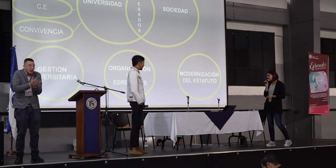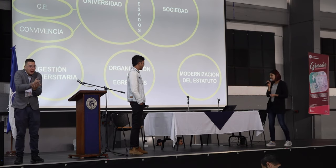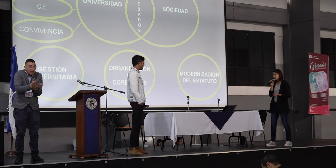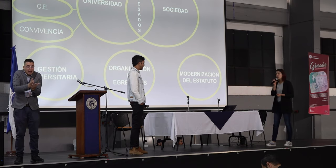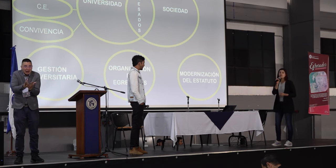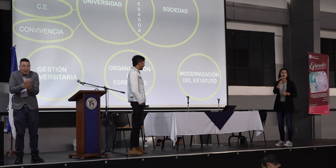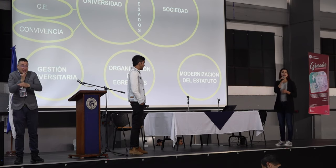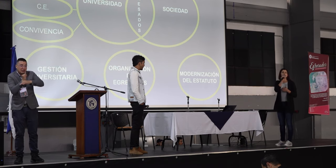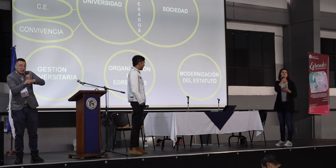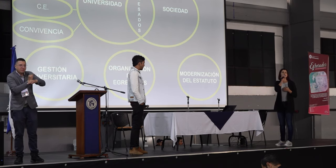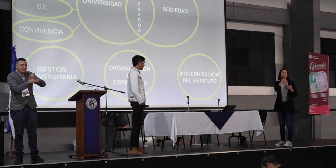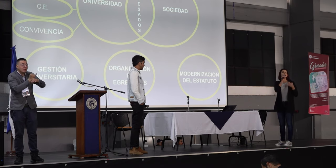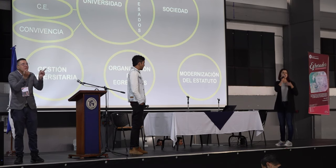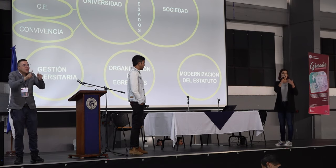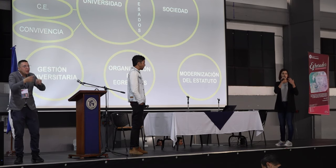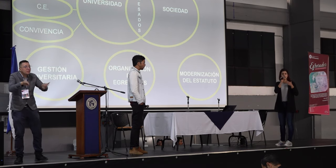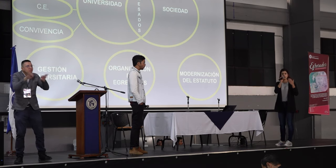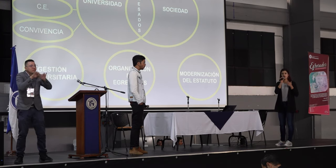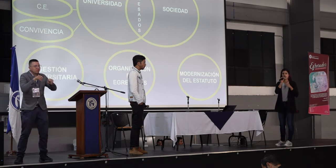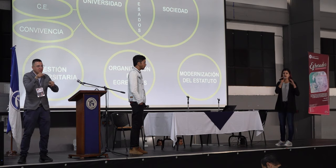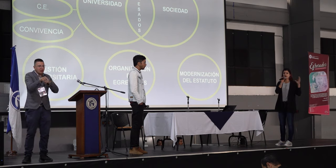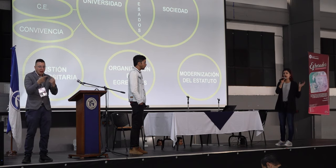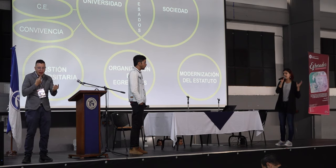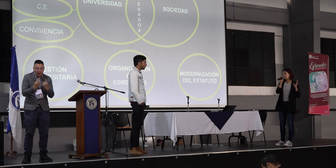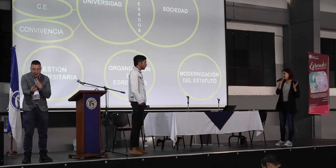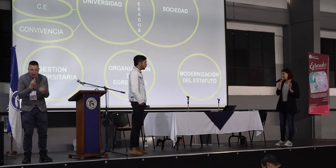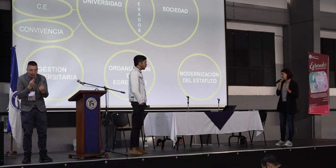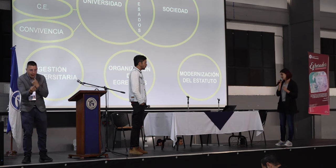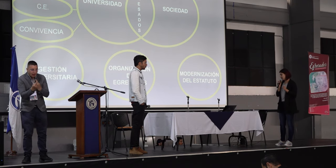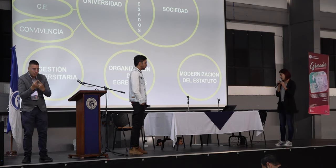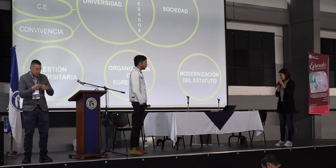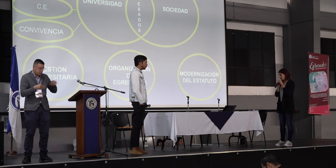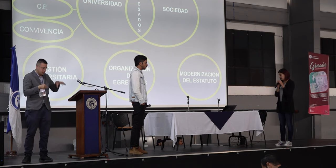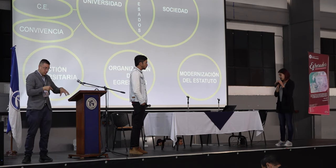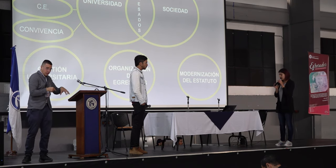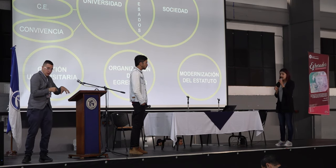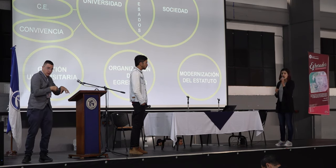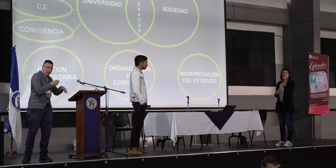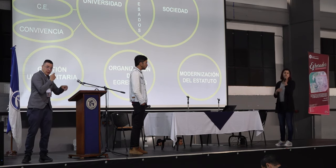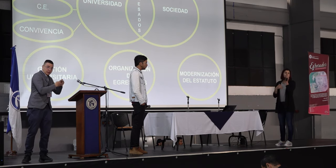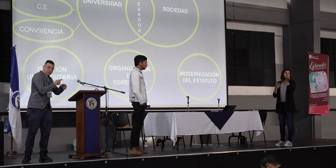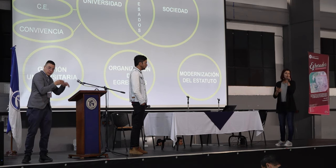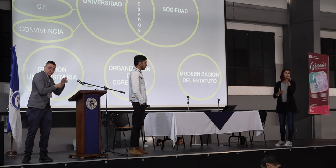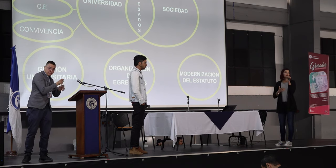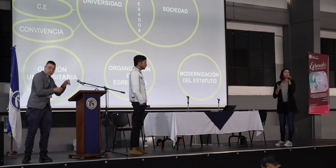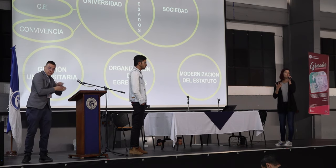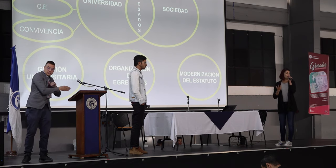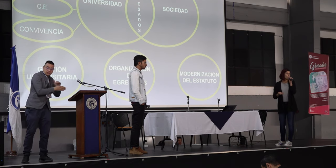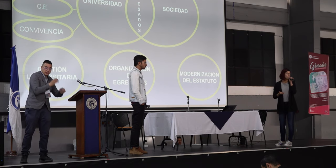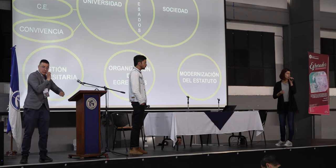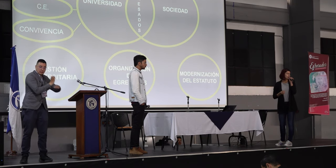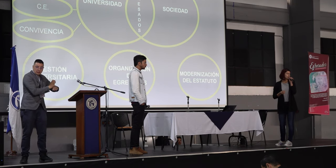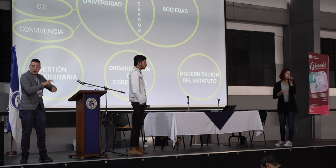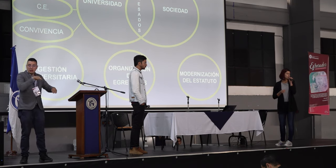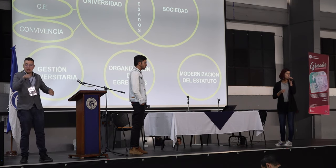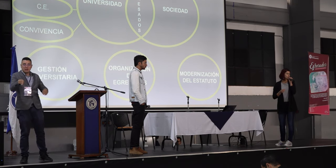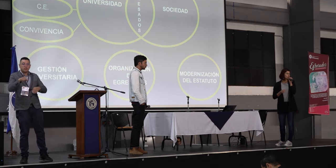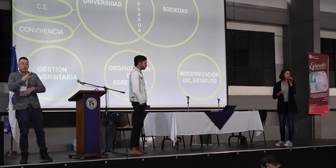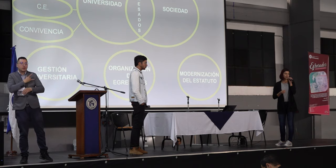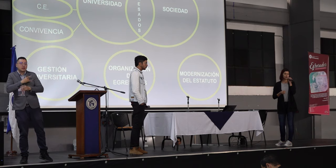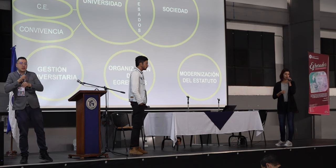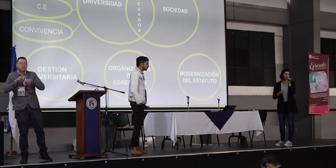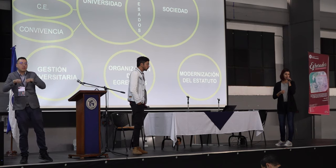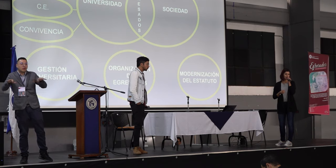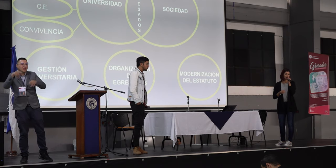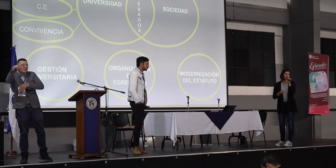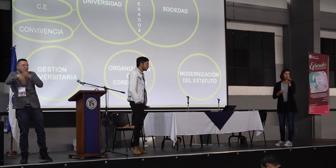sino también para darnos ese diálogo entre realidad y universidad pública. Continuar promoviendo la realización de